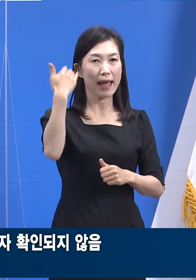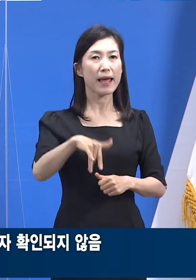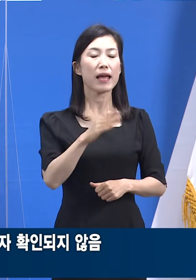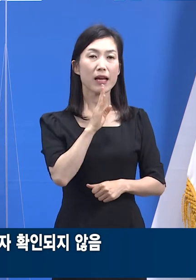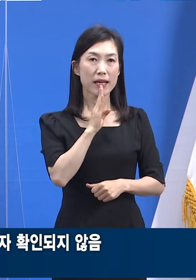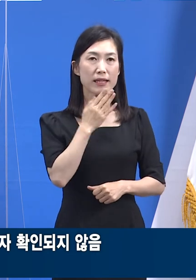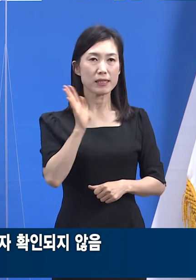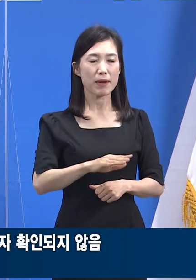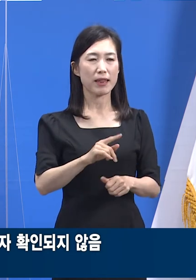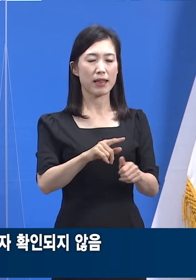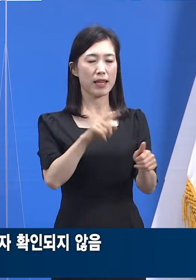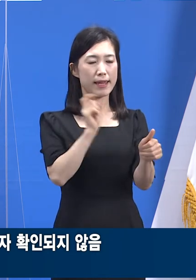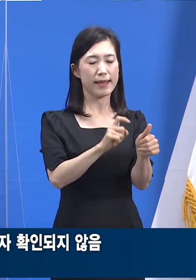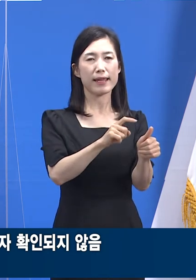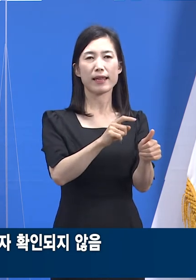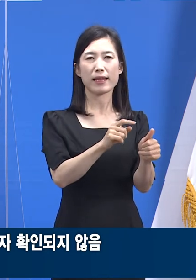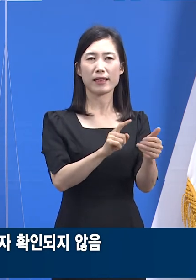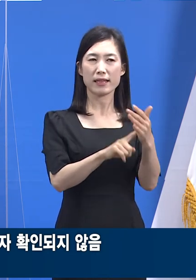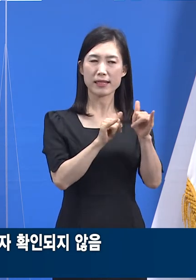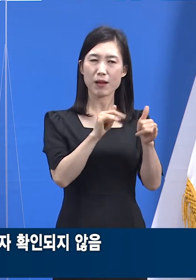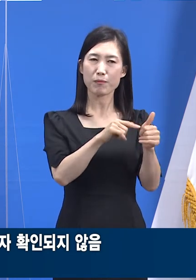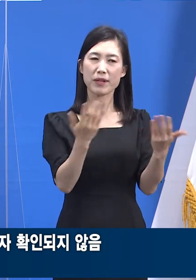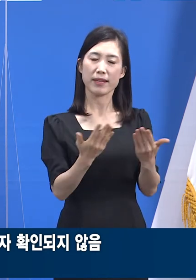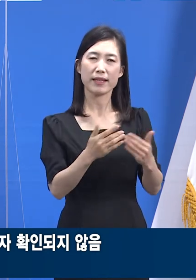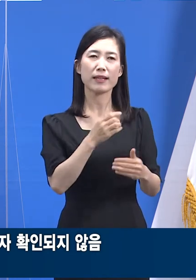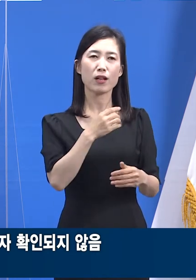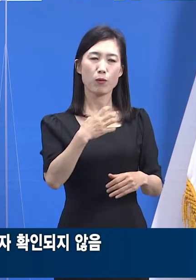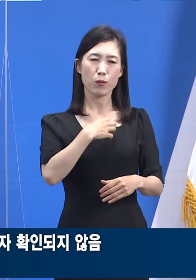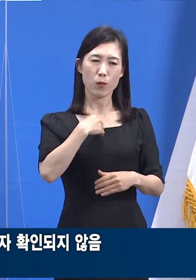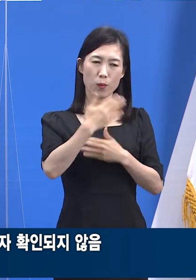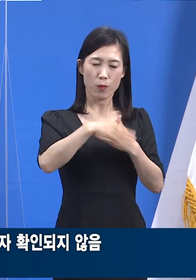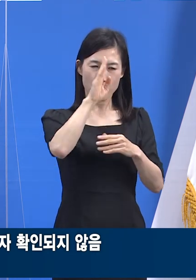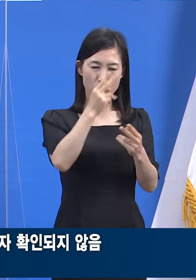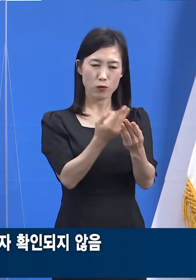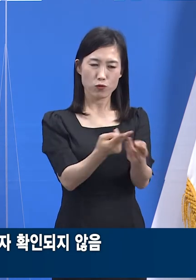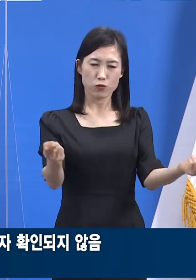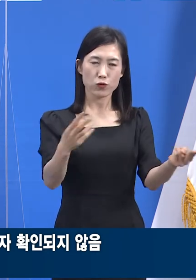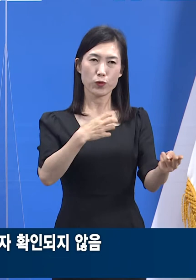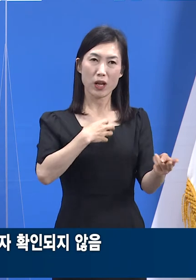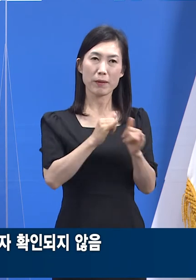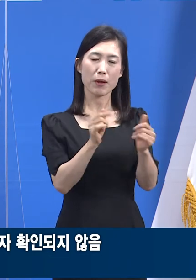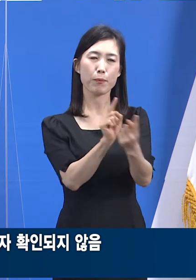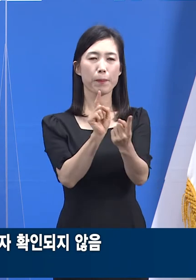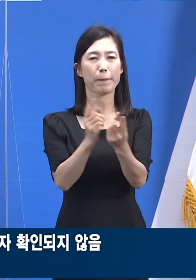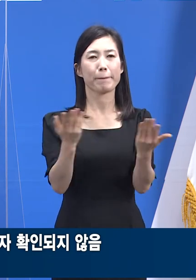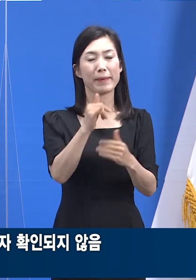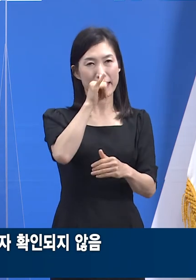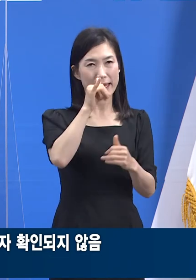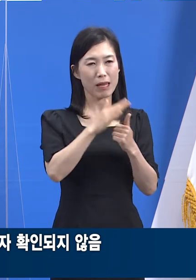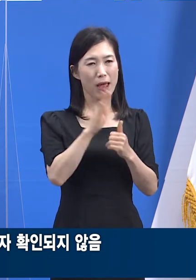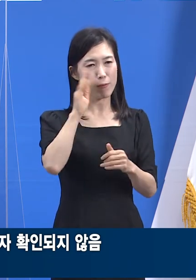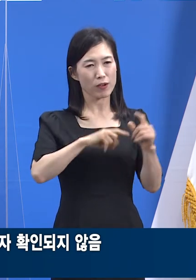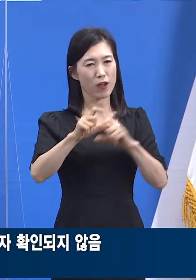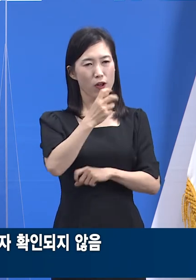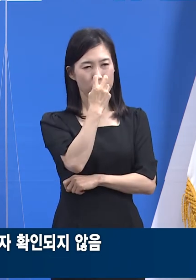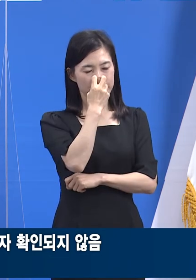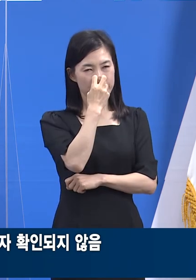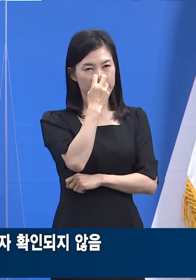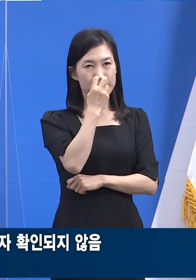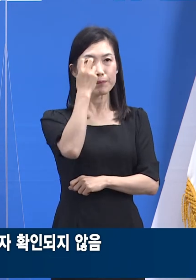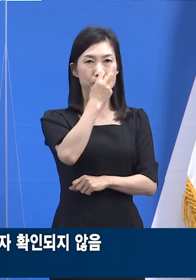지표 환자의 직무상 고위험 환자들과의 접촉 가능성이 있어 주의하면서 모니터링 중입니다.